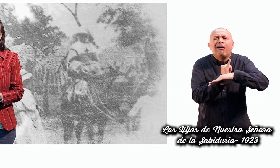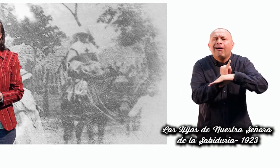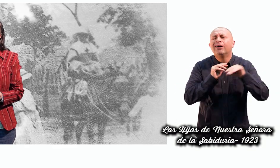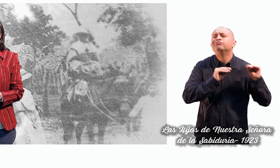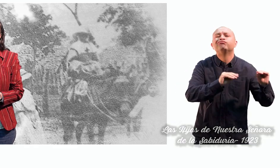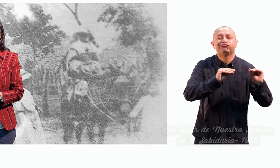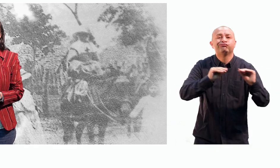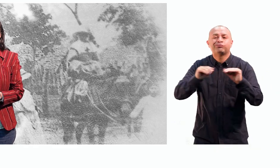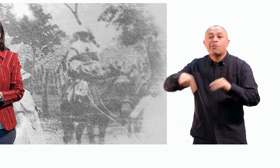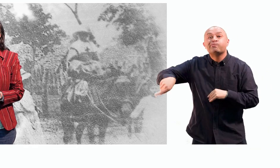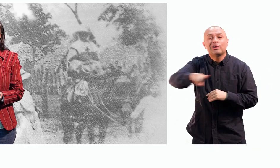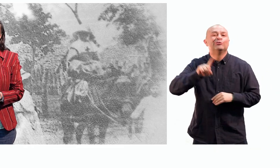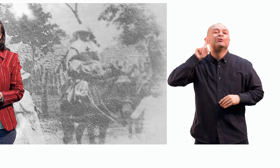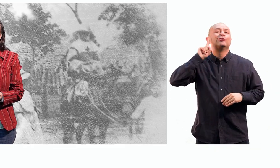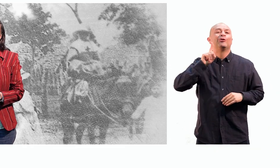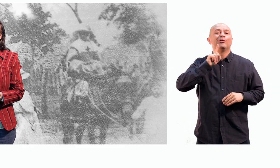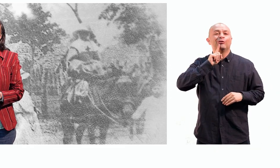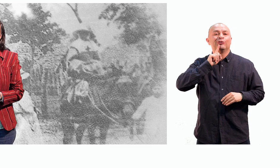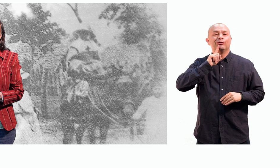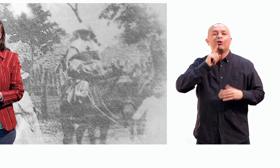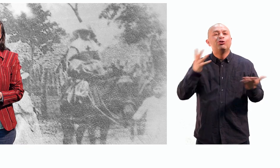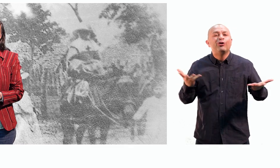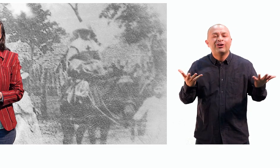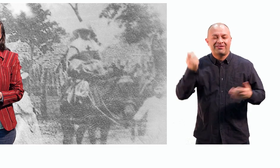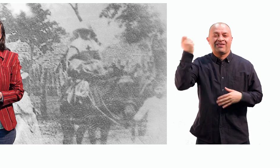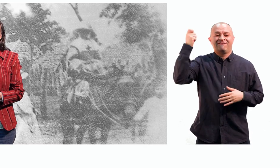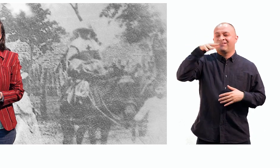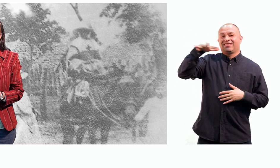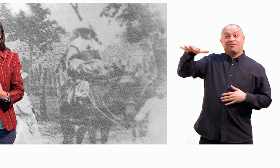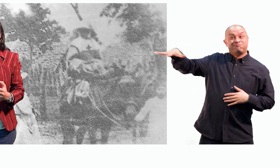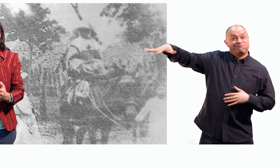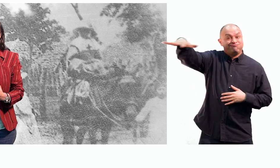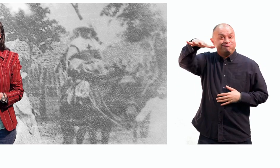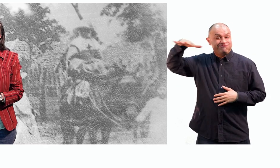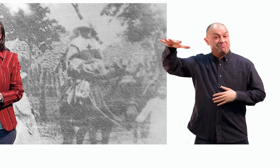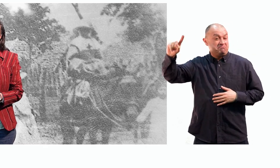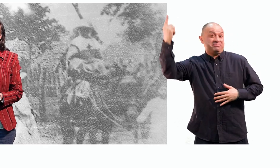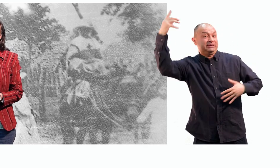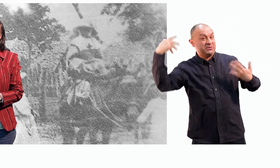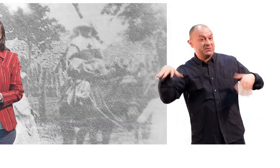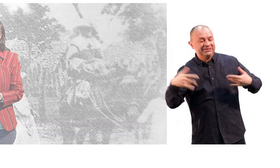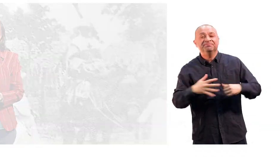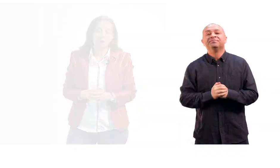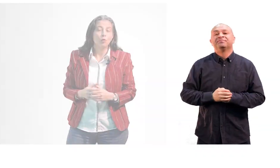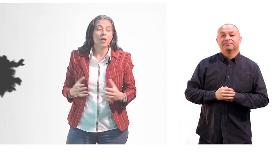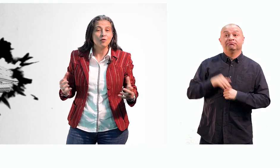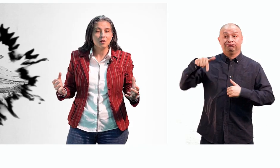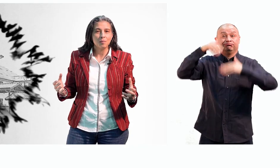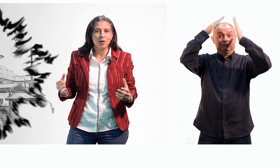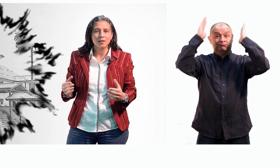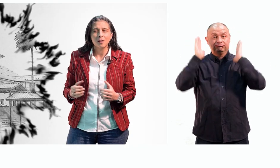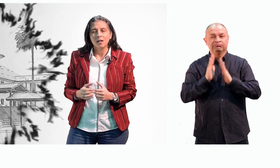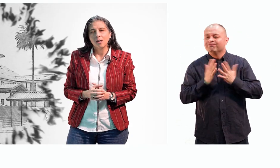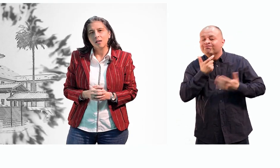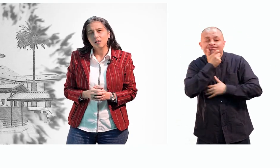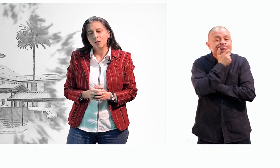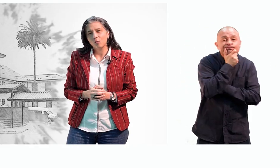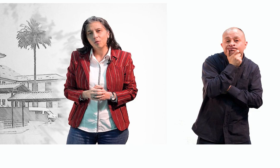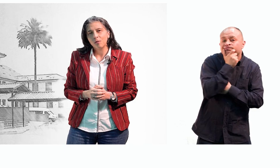dedicada al proceso educativo de los niños sordos en el municipio de San Jacinto Meta. Un año después, este grupo de